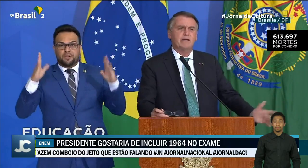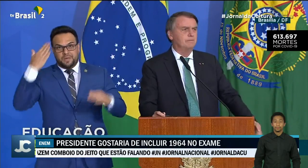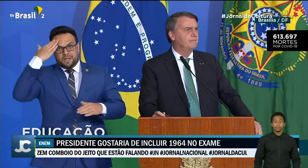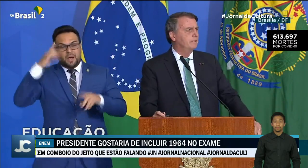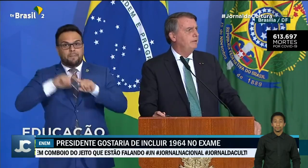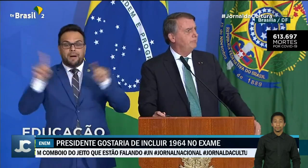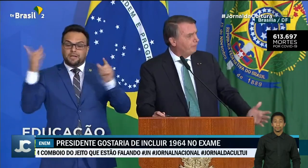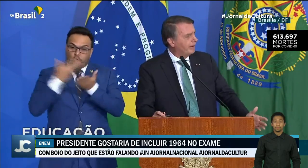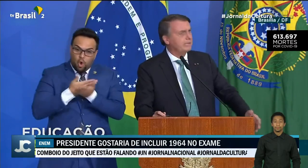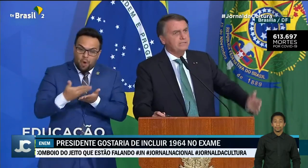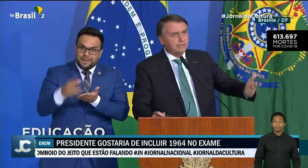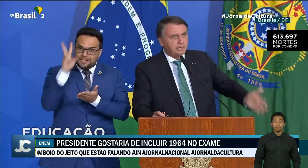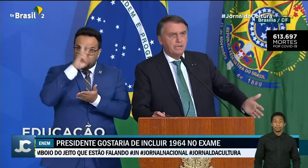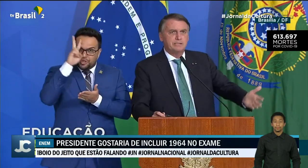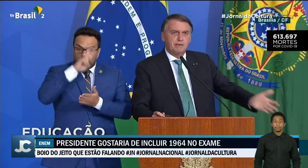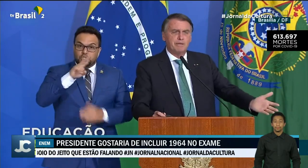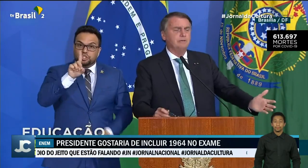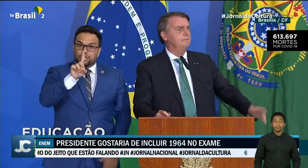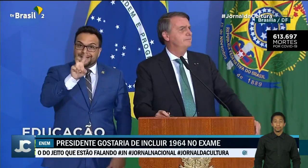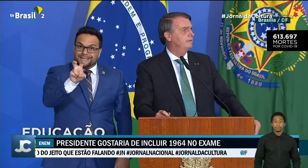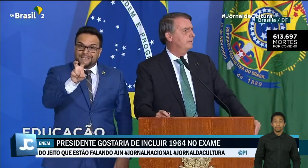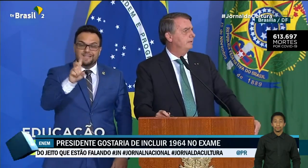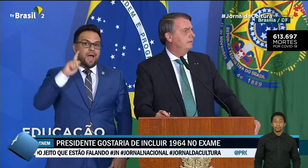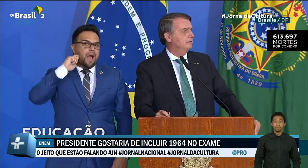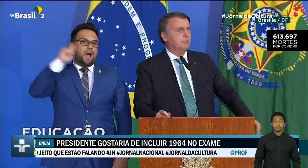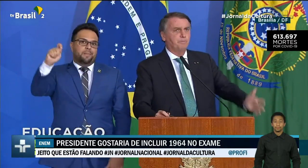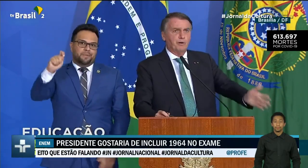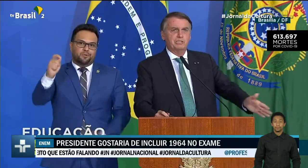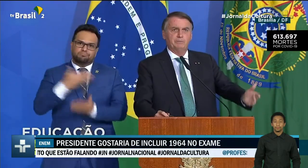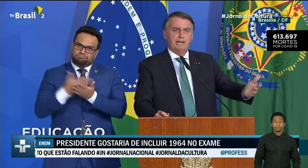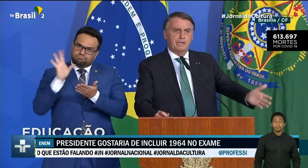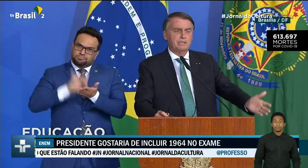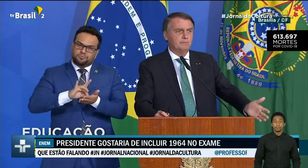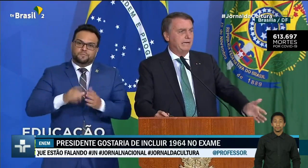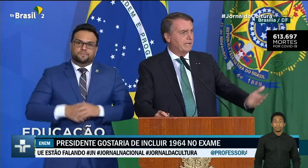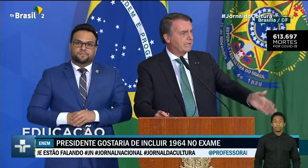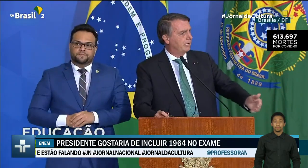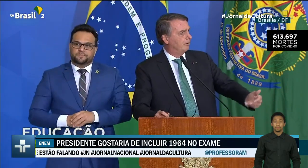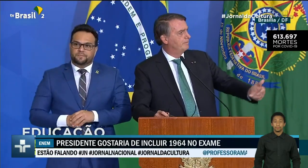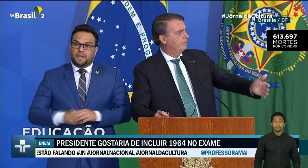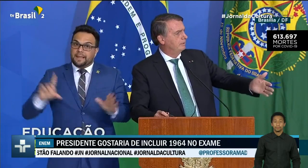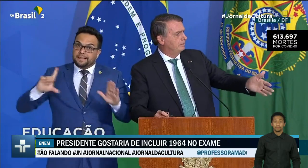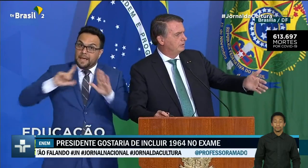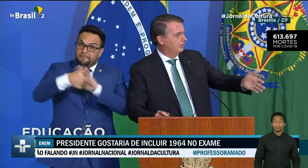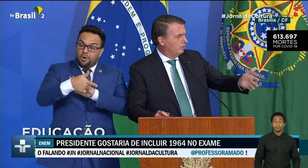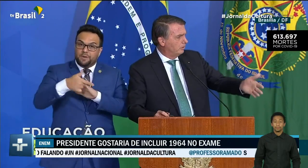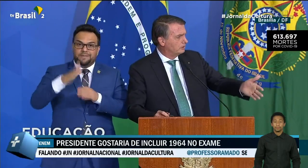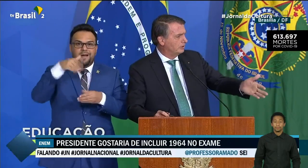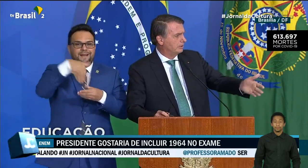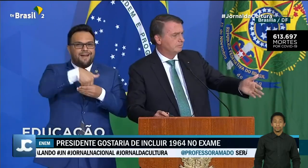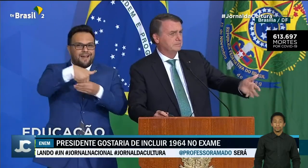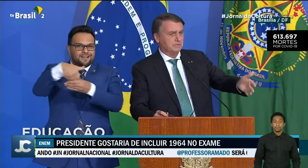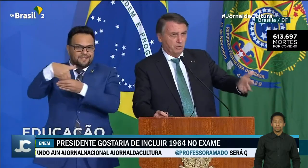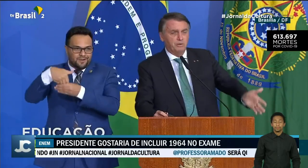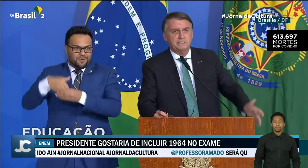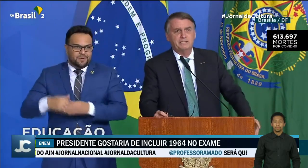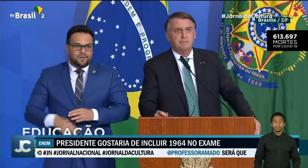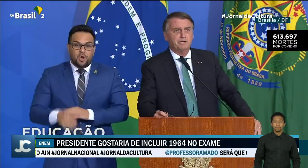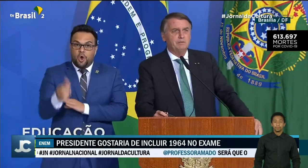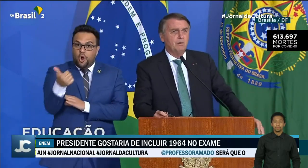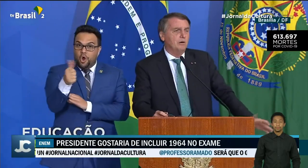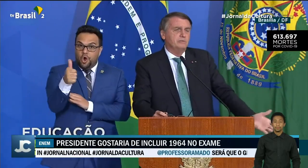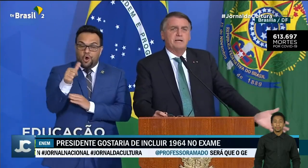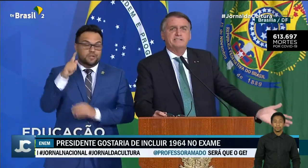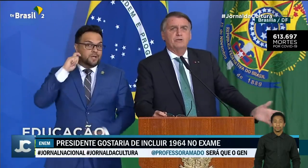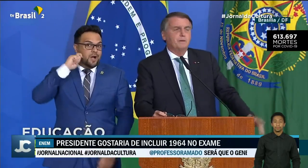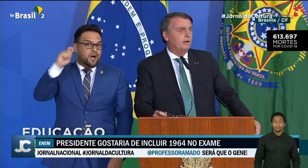história do zero. O dia 15 de abril, depois de uma eleição de 11